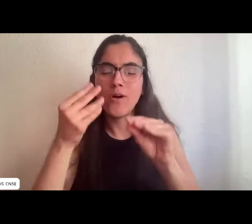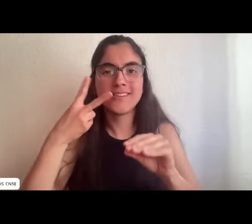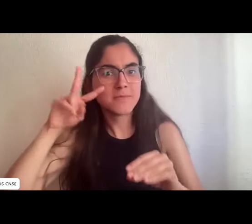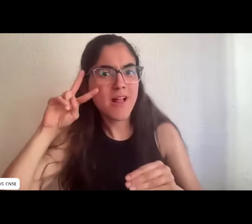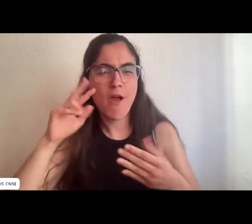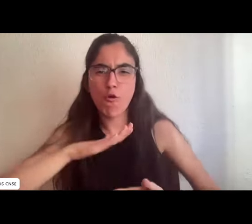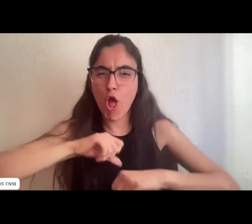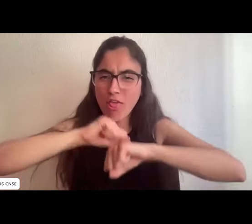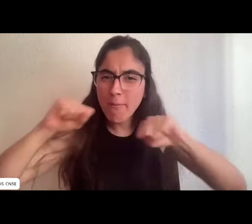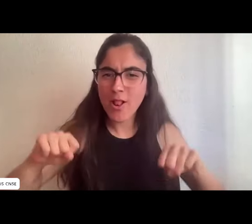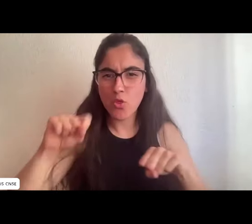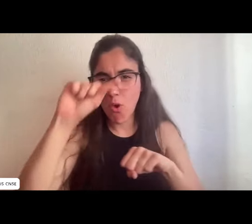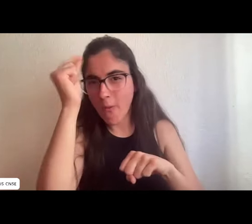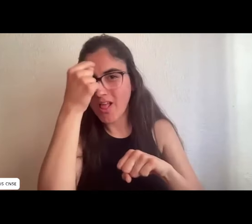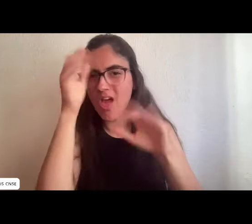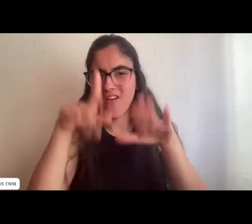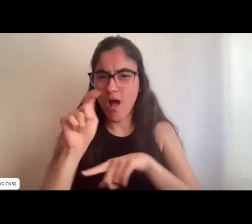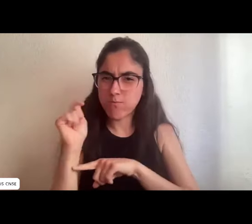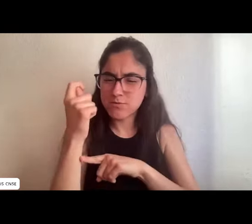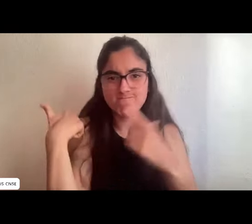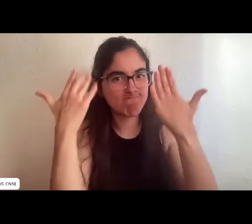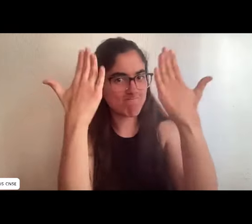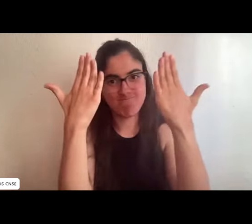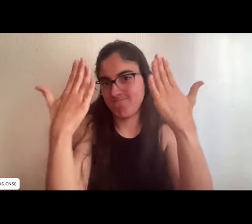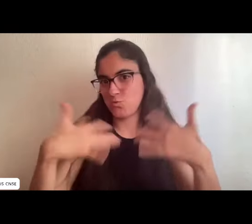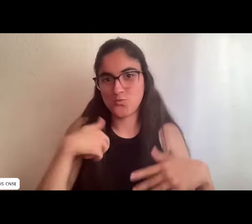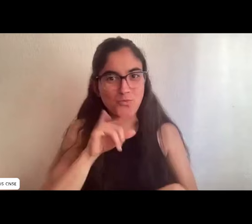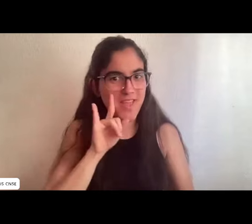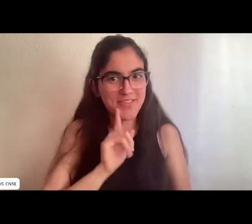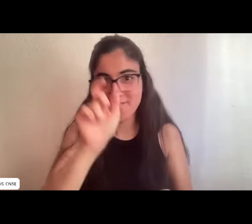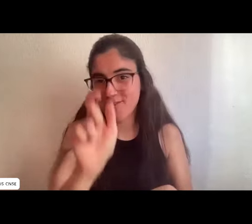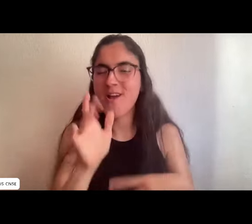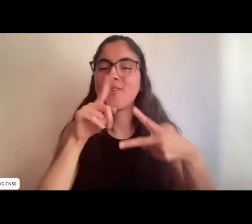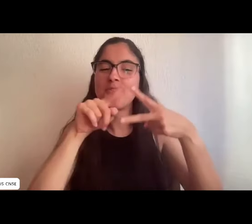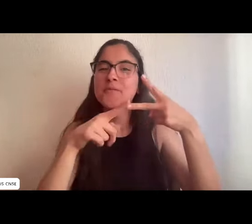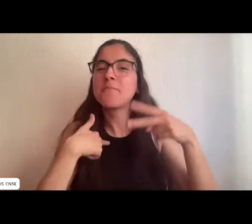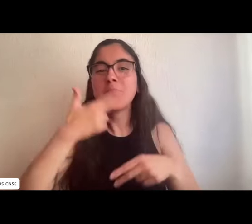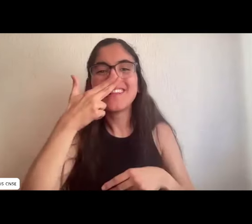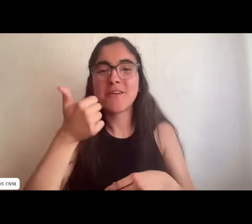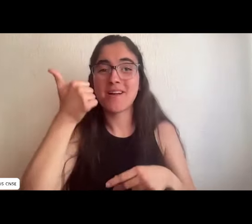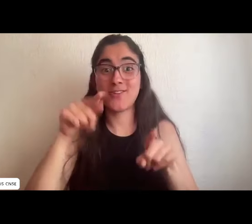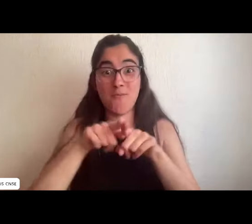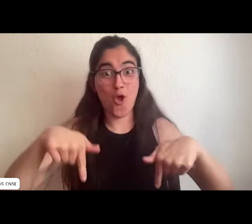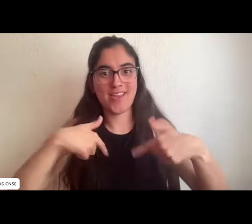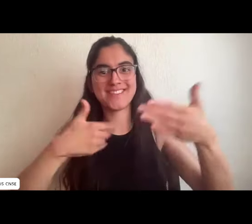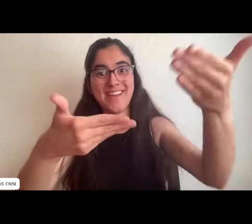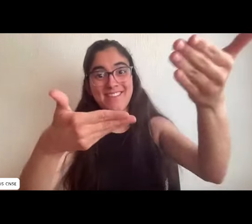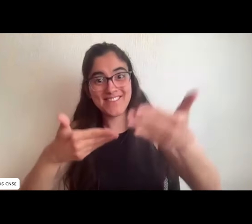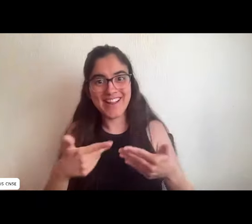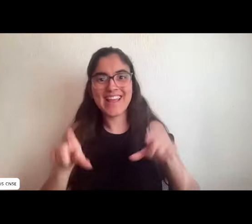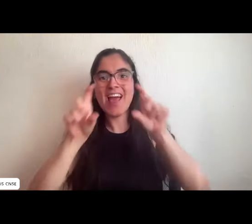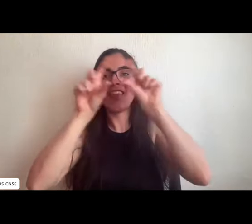quería hacerte una pregunta un poco más personal acerca de tu empoderamiento habilidades experiencia de verdad que eres admirable y me